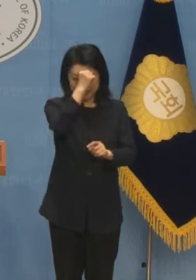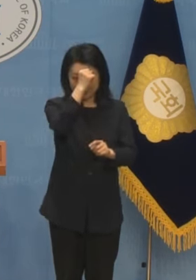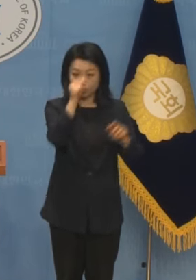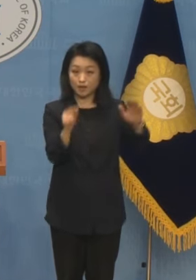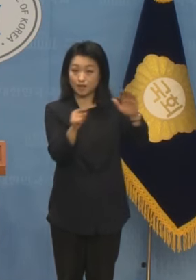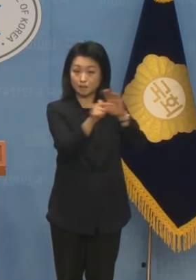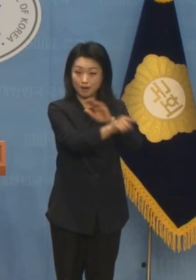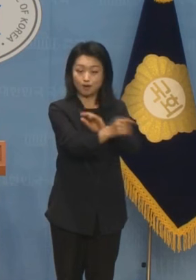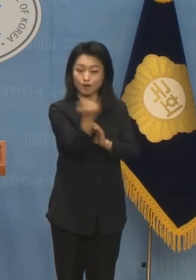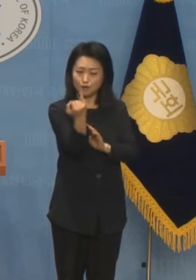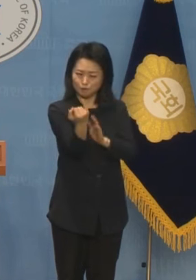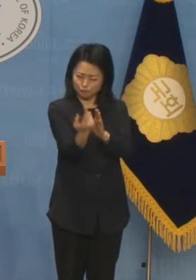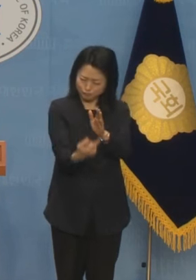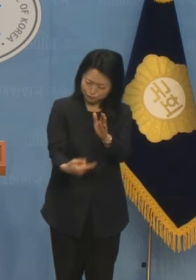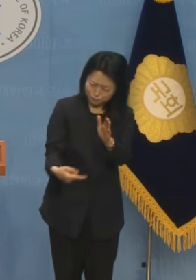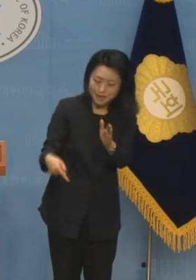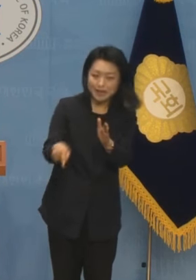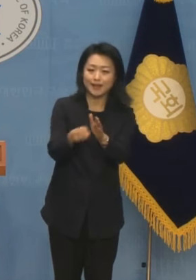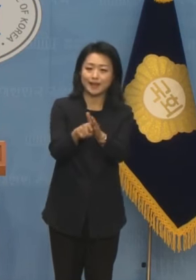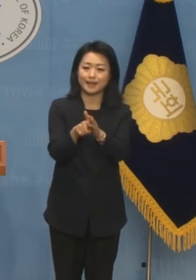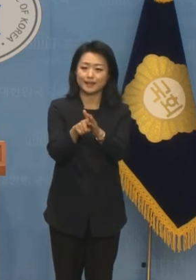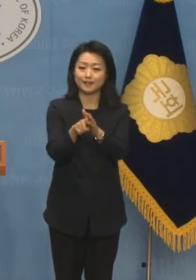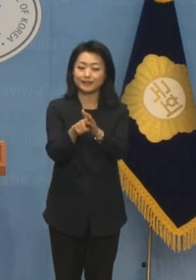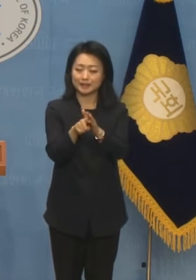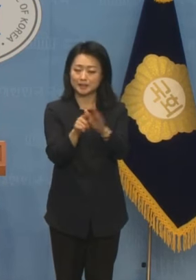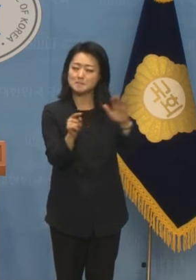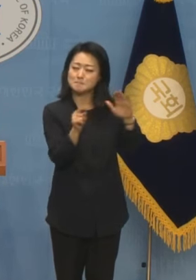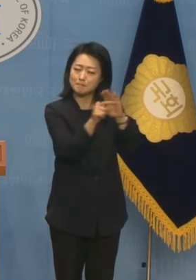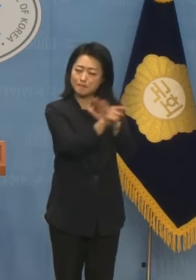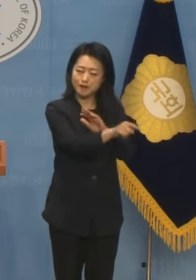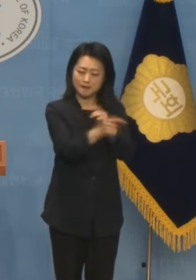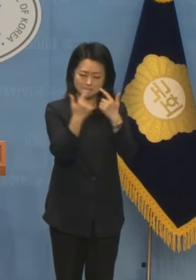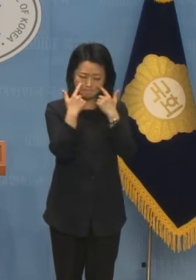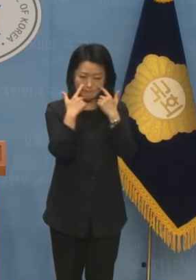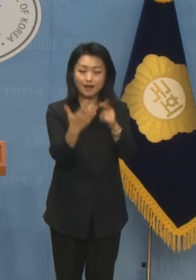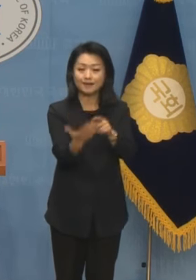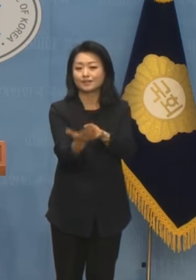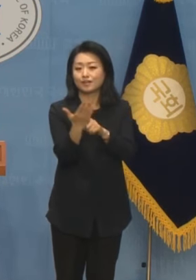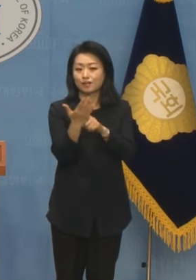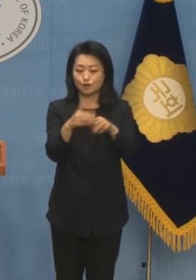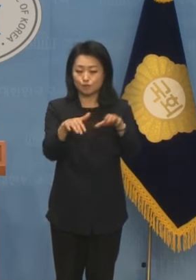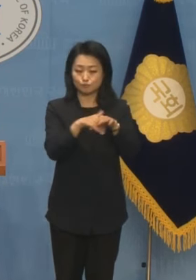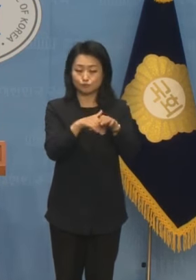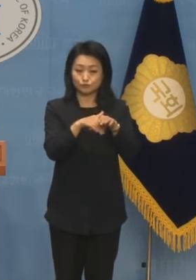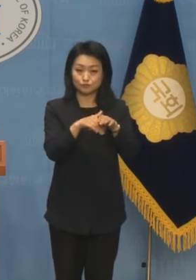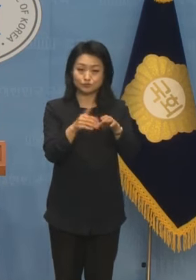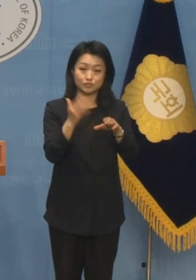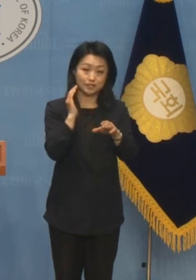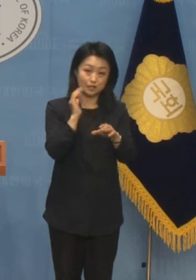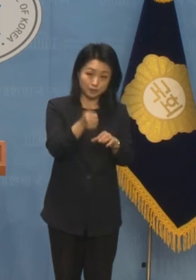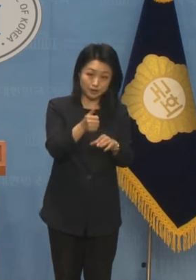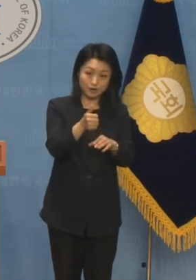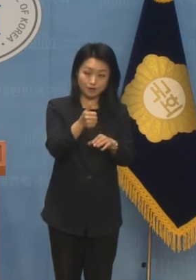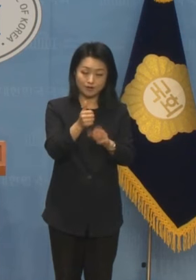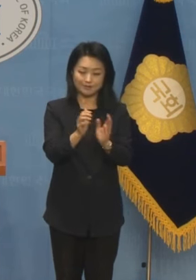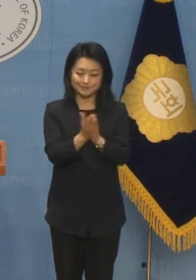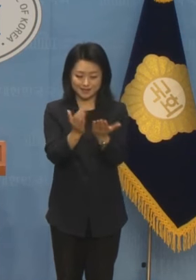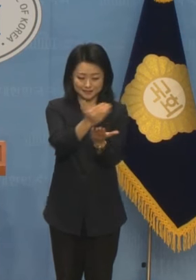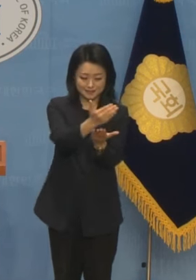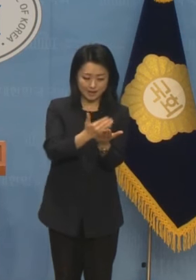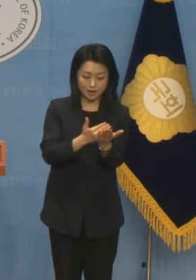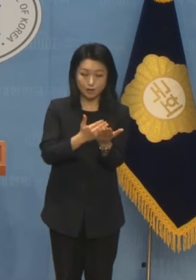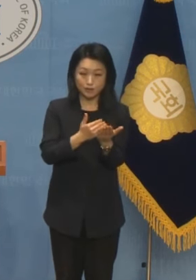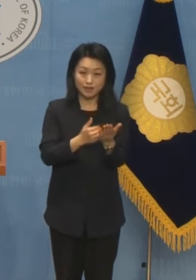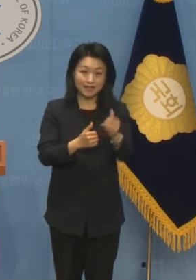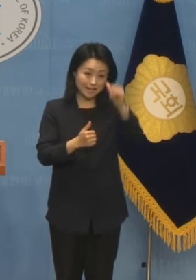김정숙 여사를 위한 셀프 방문으로 드러났습니다. 문재인 전 대통령은 회고록에 인도 측의